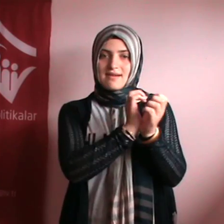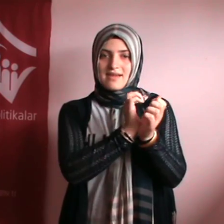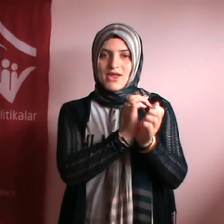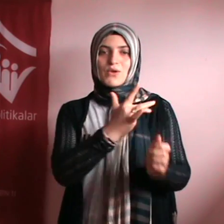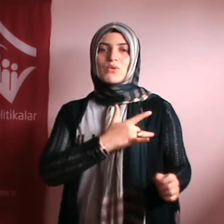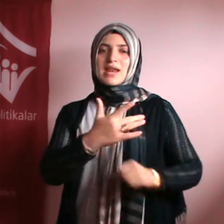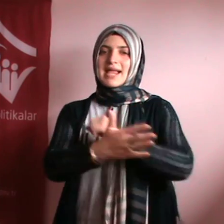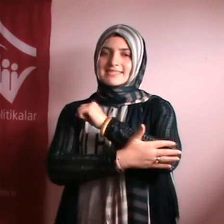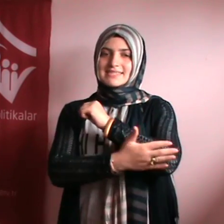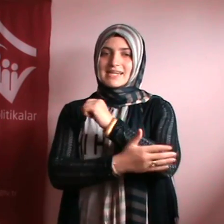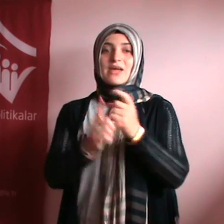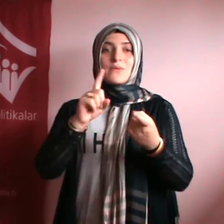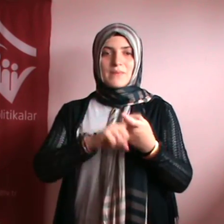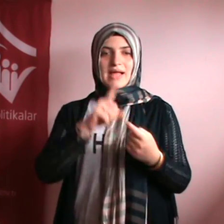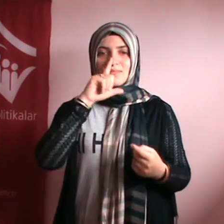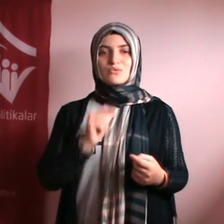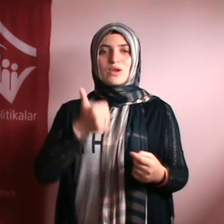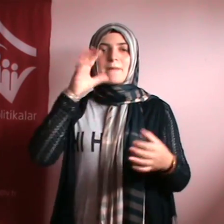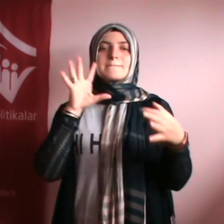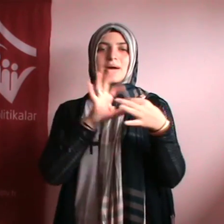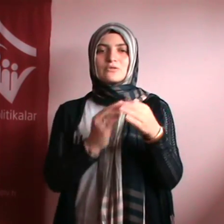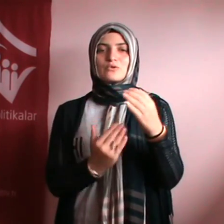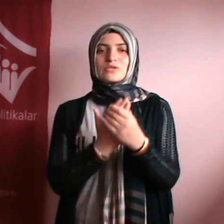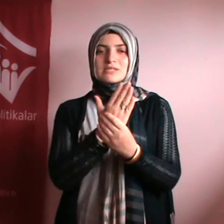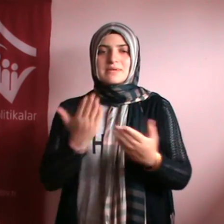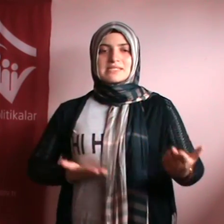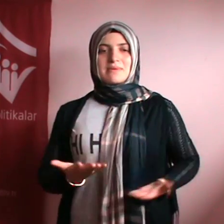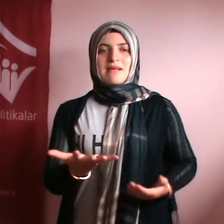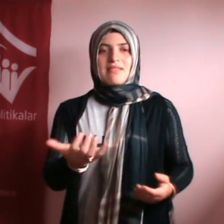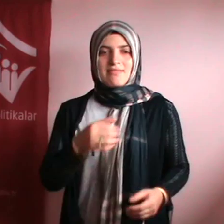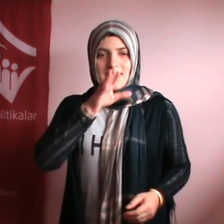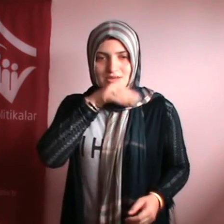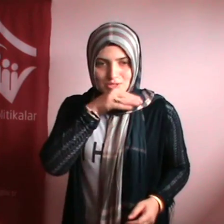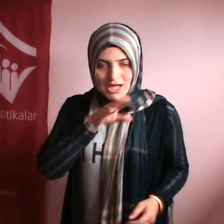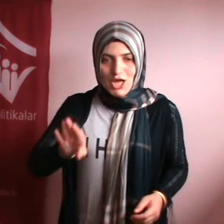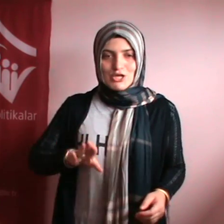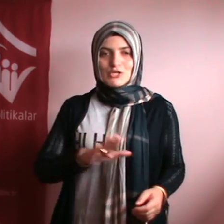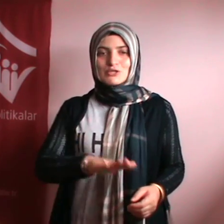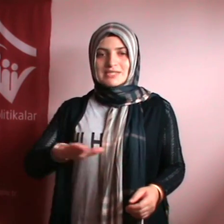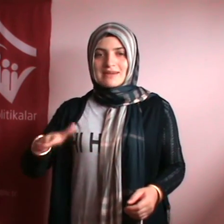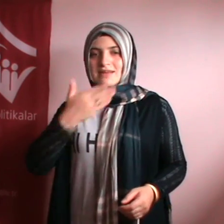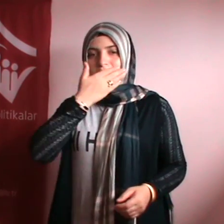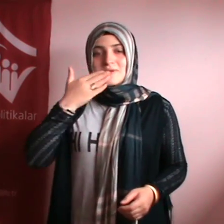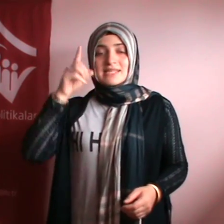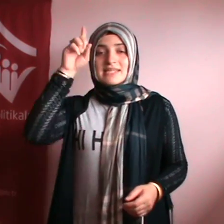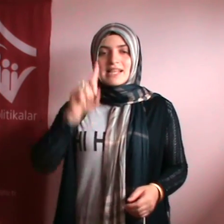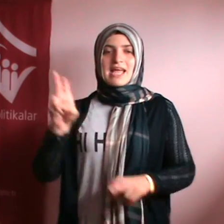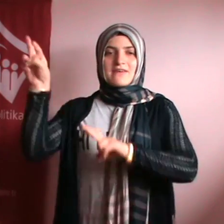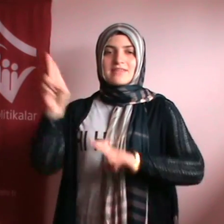Yemeğe İl Müdürümüz Dr. Kadir Er, Garnizon Komutanı Tuğ General Asım Kocaoğlu, Cumhuriyet Başsavcısı Hayrettin Akçıl,